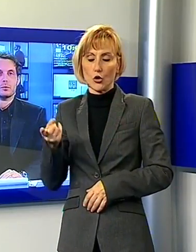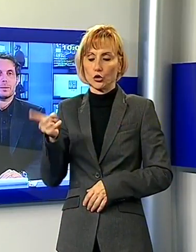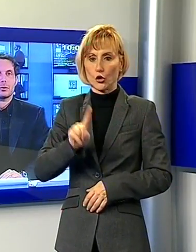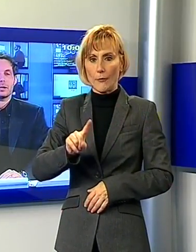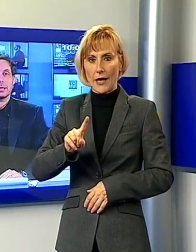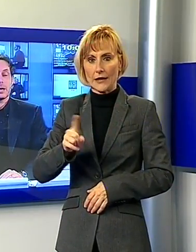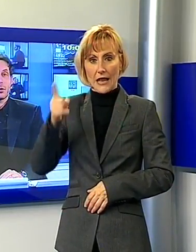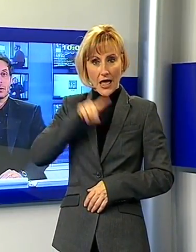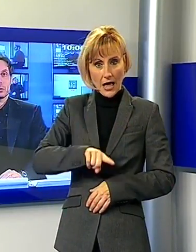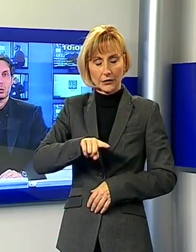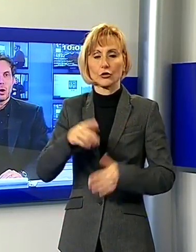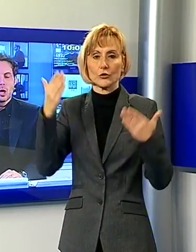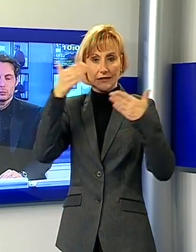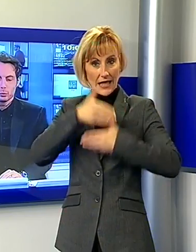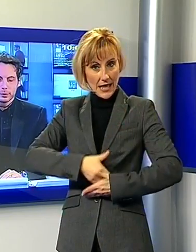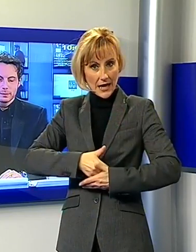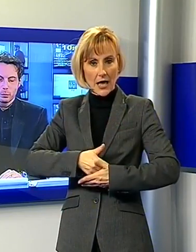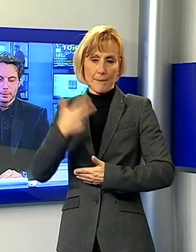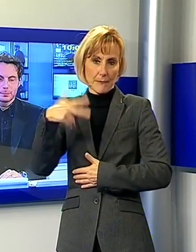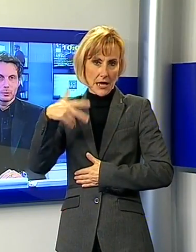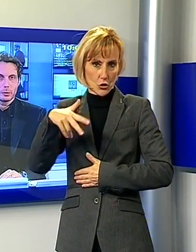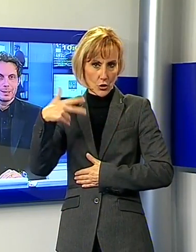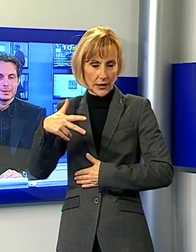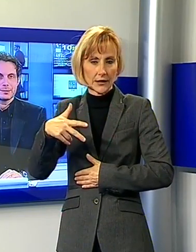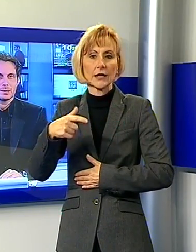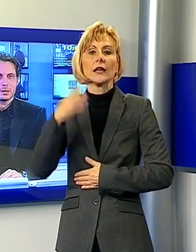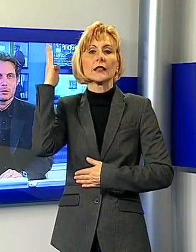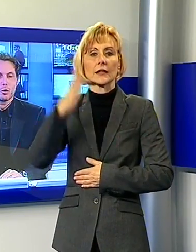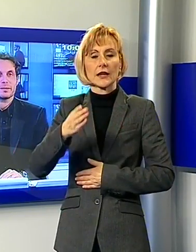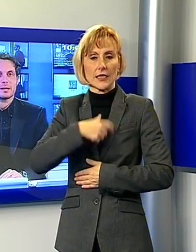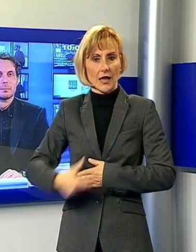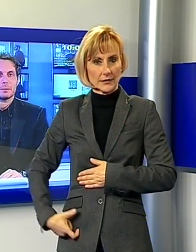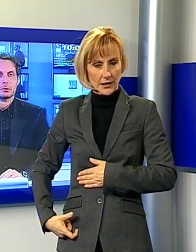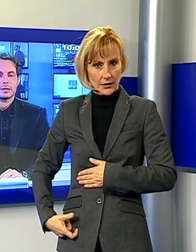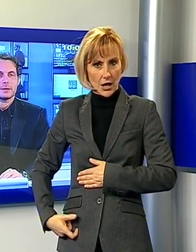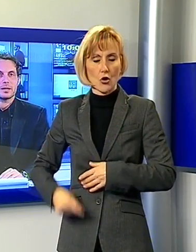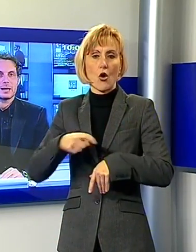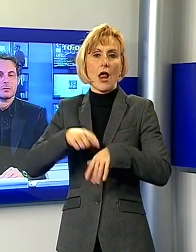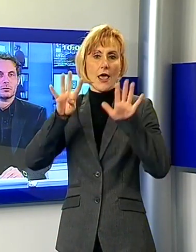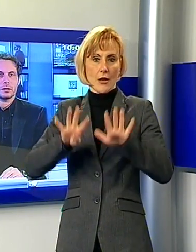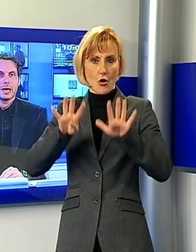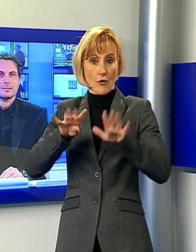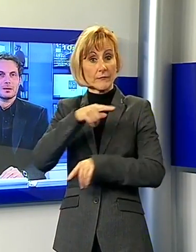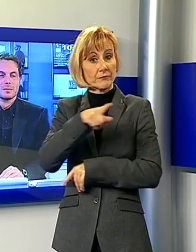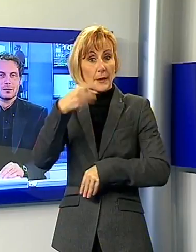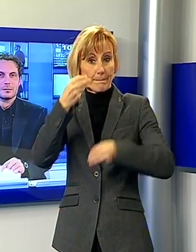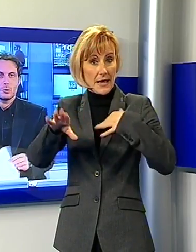mercoledì alle ore 21 su Noi TV. Per porre domande al Sindaco, come sempre, potrete inviare i vostri sms o